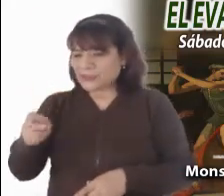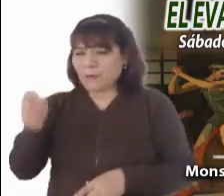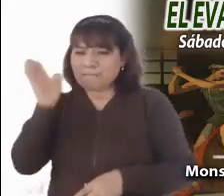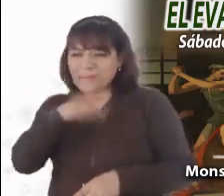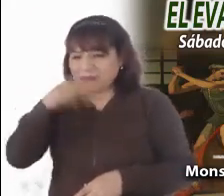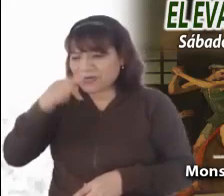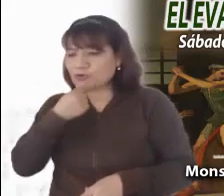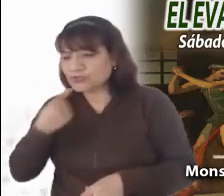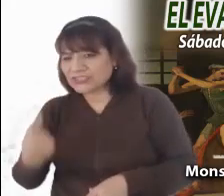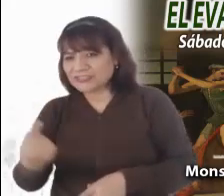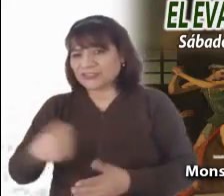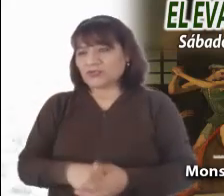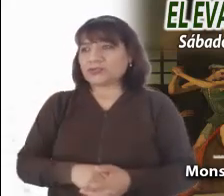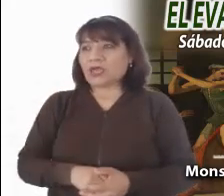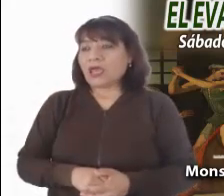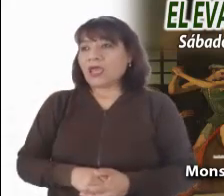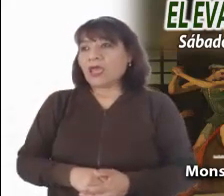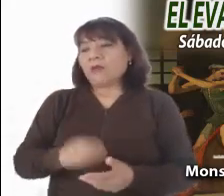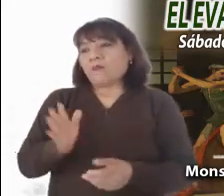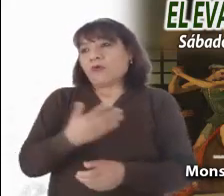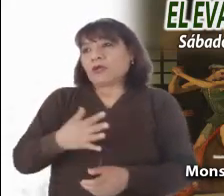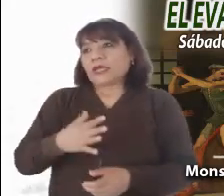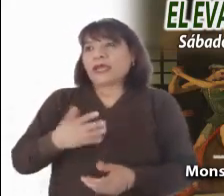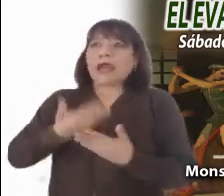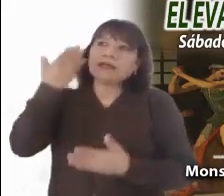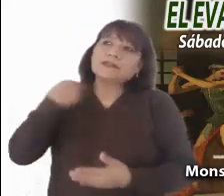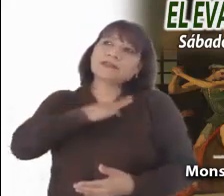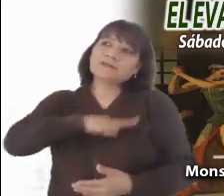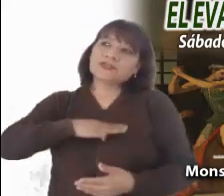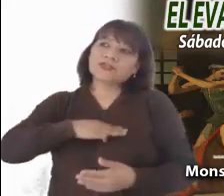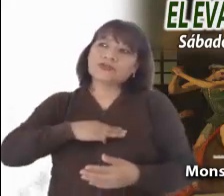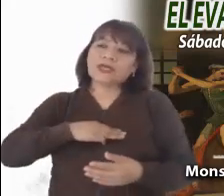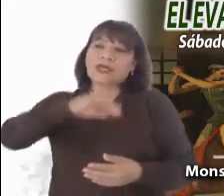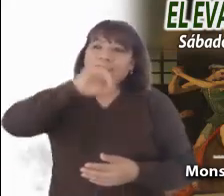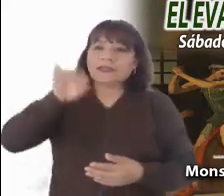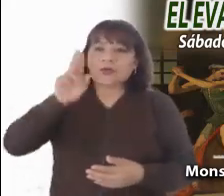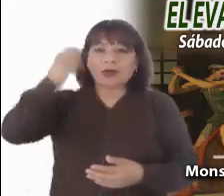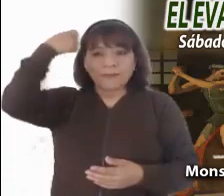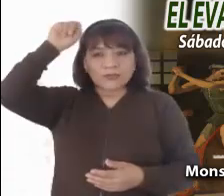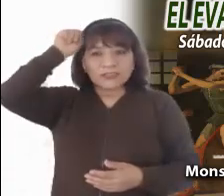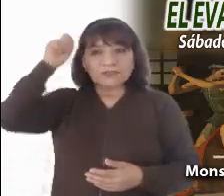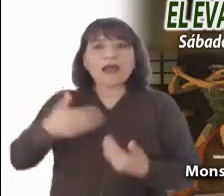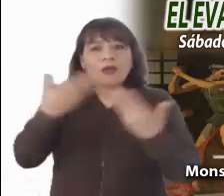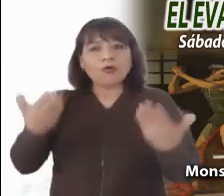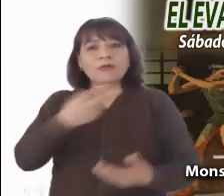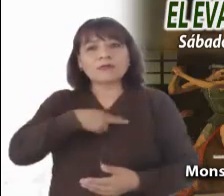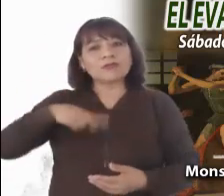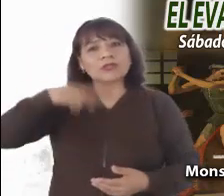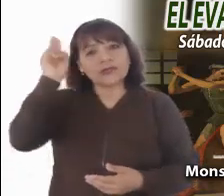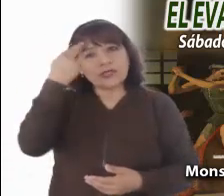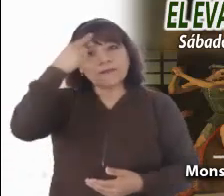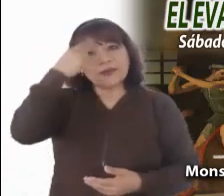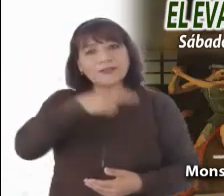vocación y el martirio de Juan Bautista hoy se hacen presentes para impulsarnos,